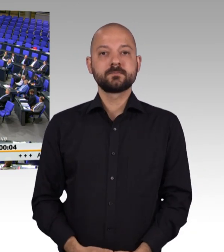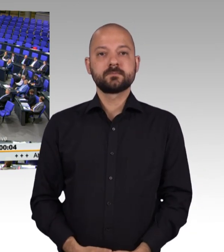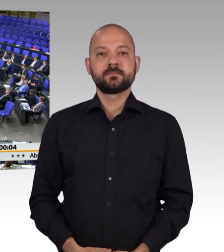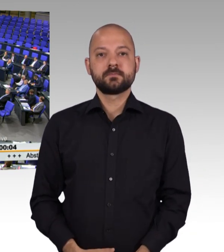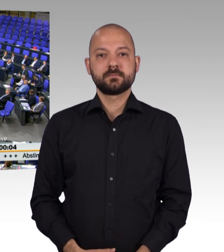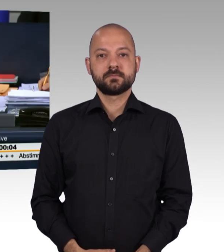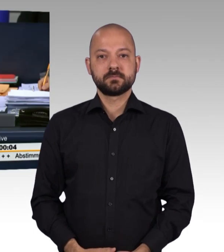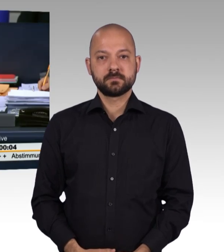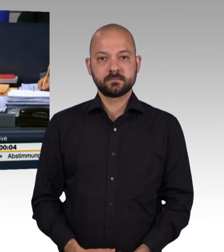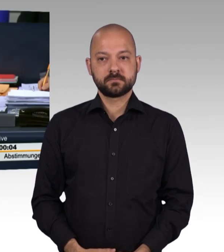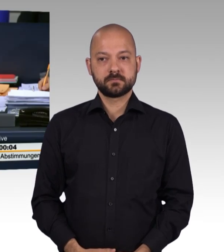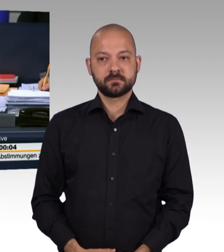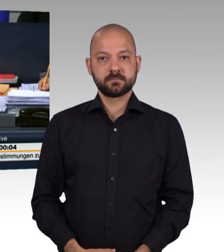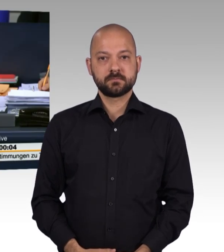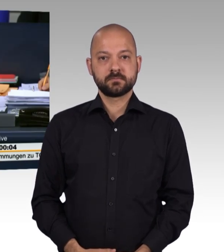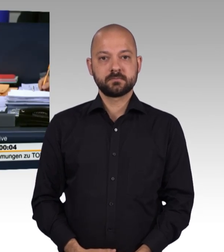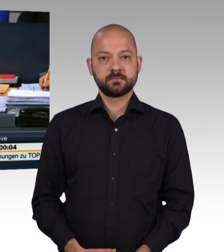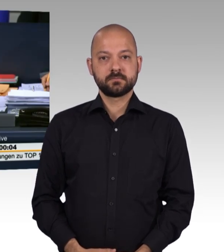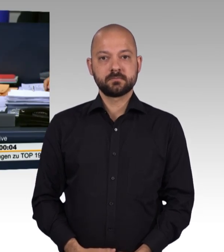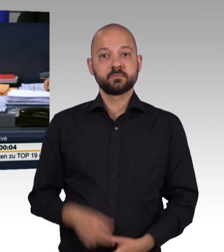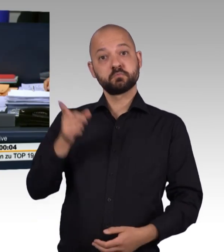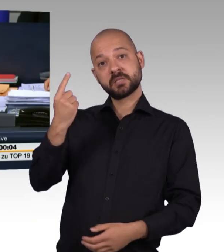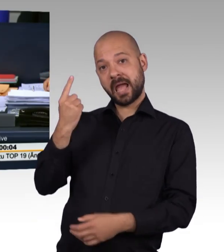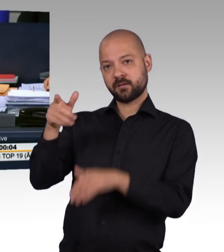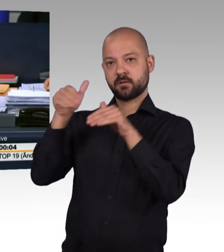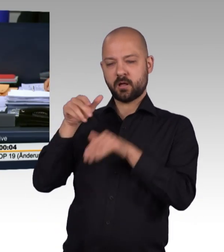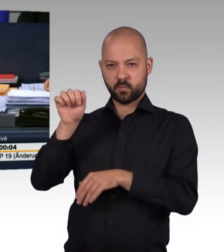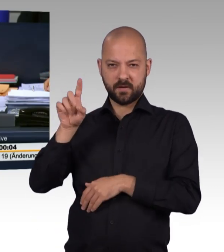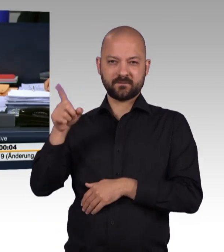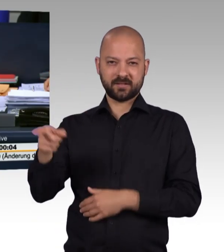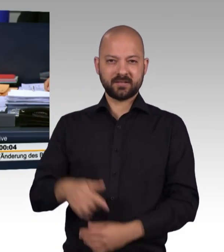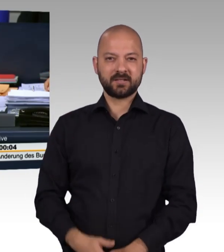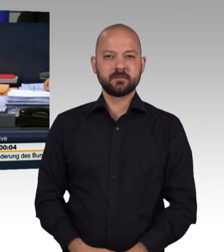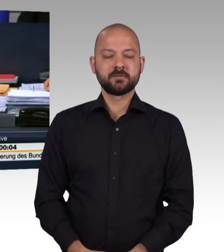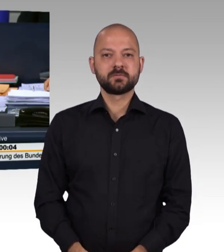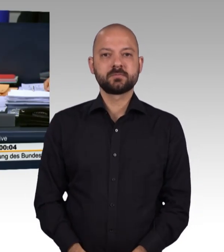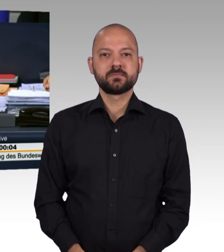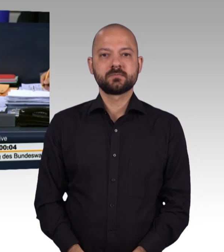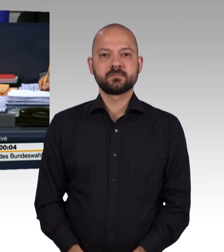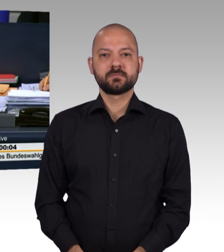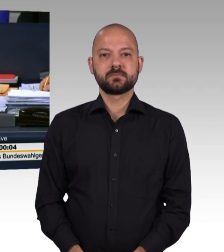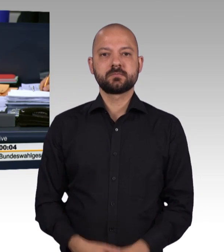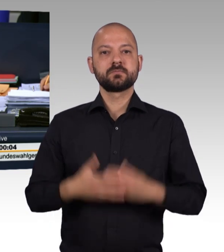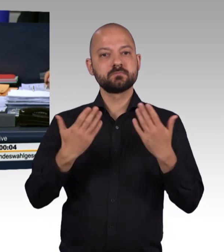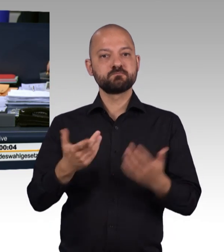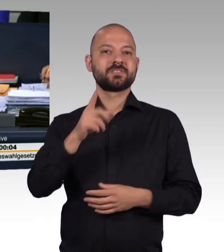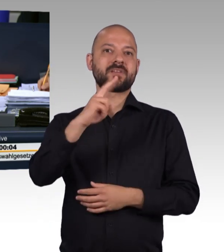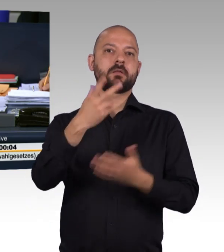Und eine Enthaltung bei der AfD. Damit ist der Gesetzentwurf in zweiter Beratung